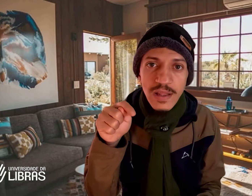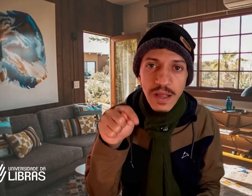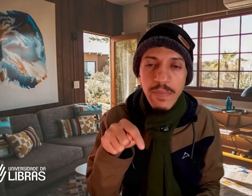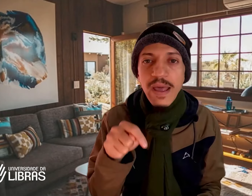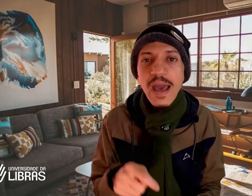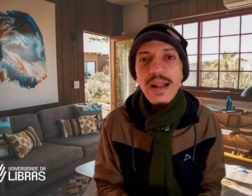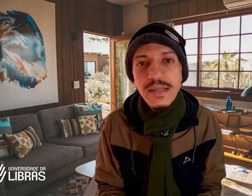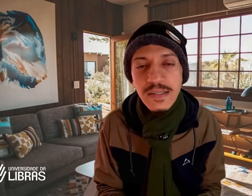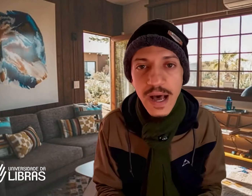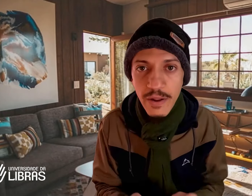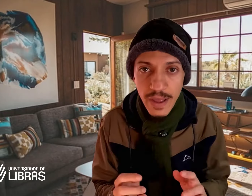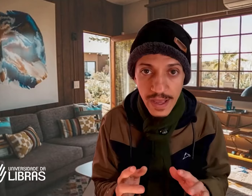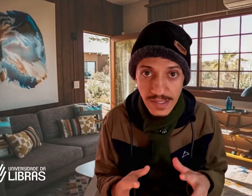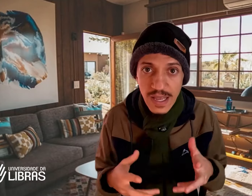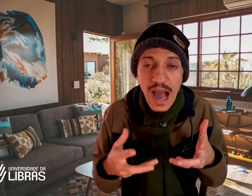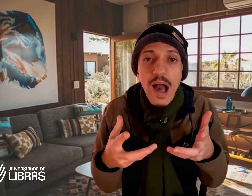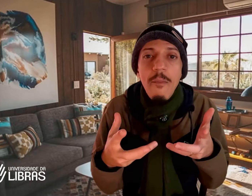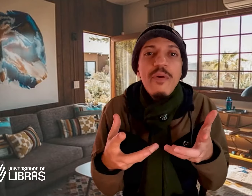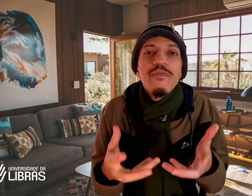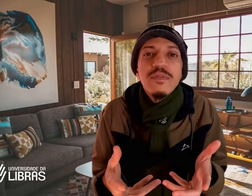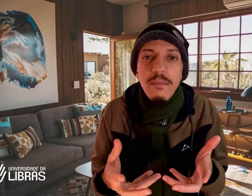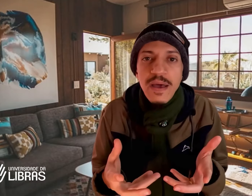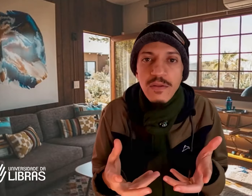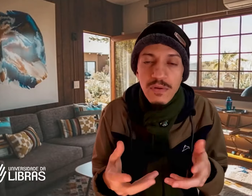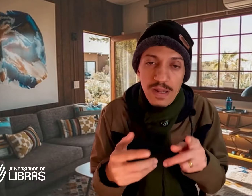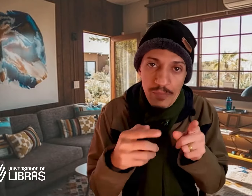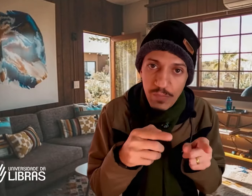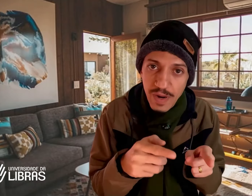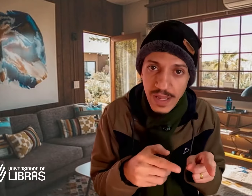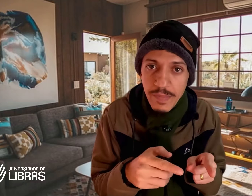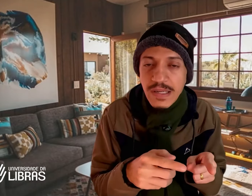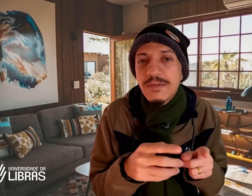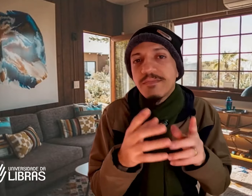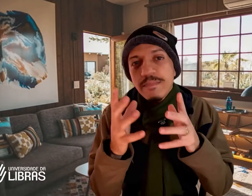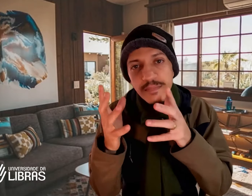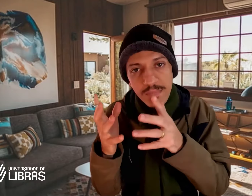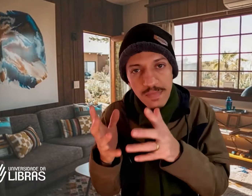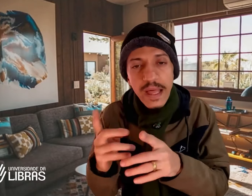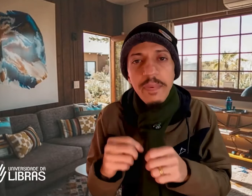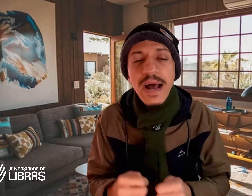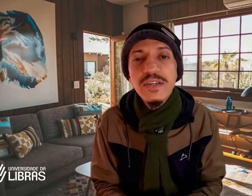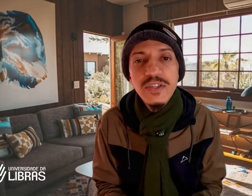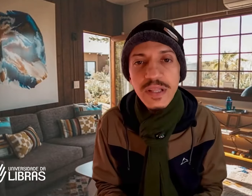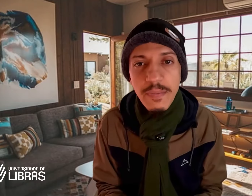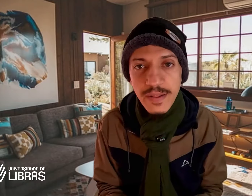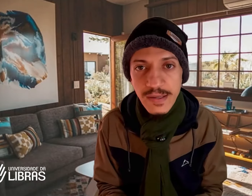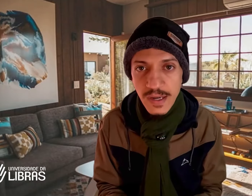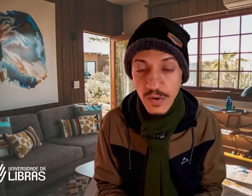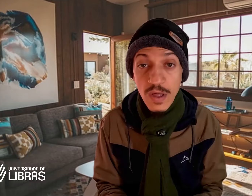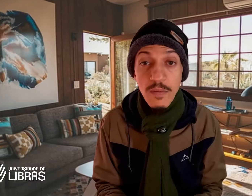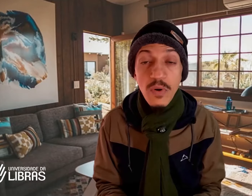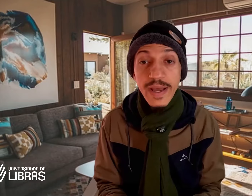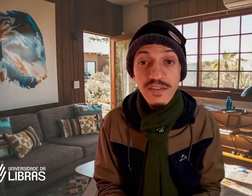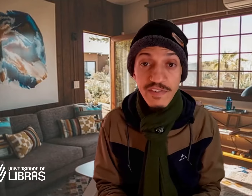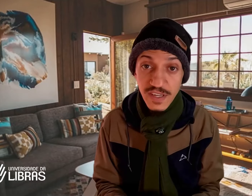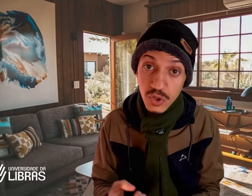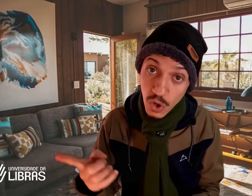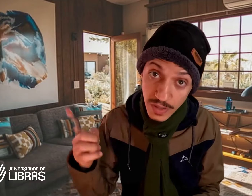também é necessário esse aprofundamento na própria Libras, na prática de interpretação, porque isso vai fazer total